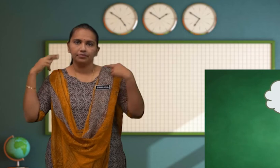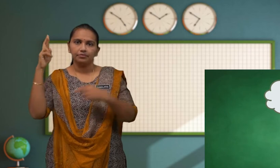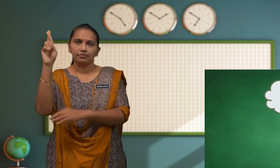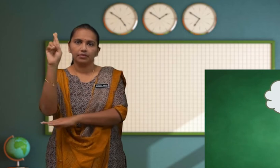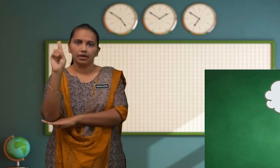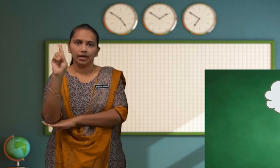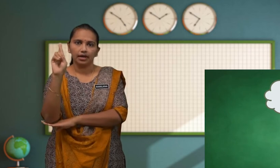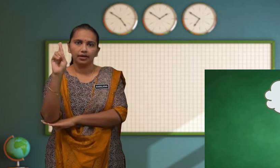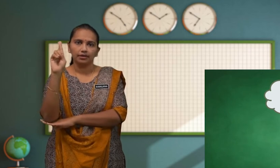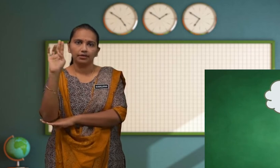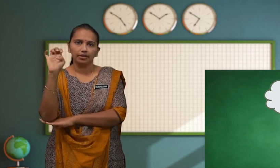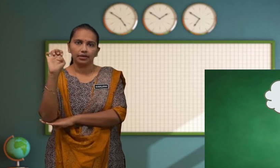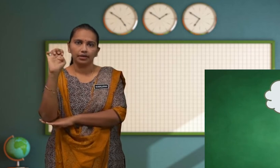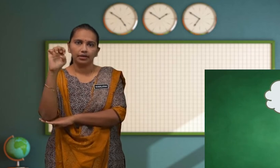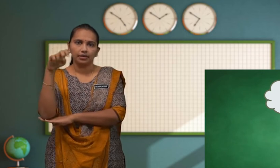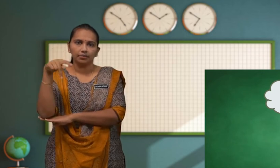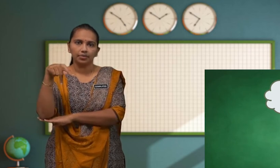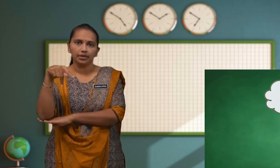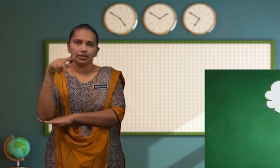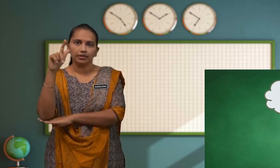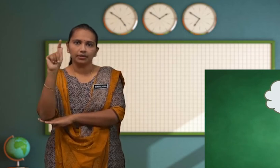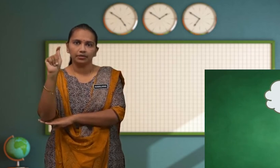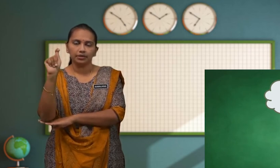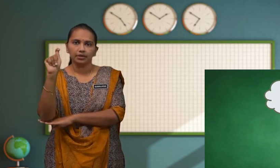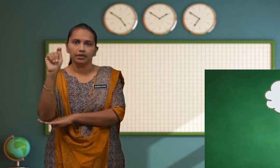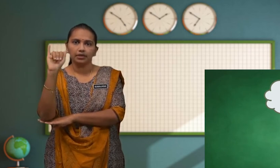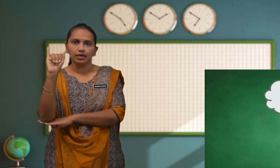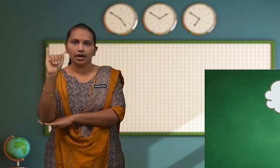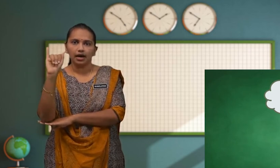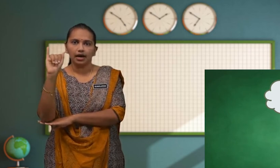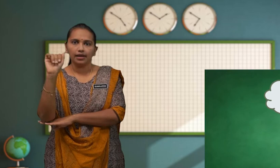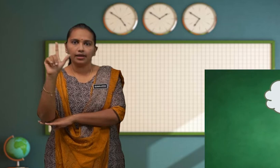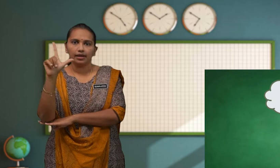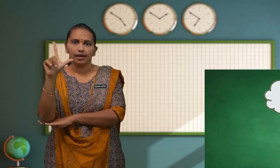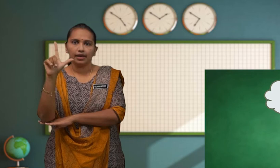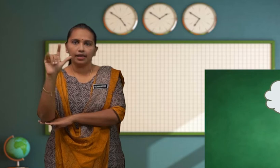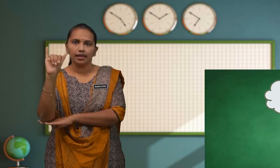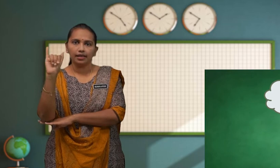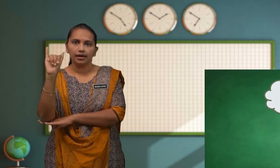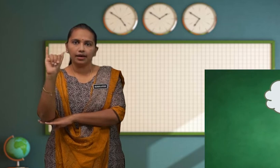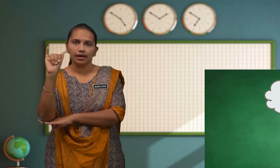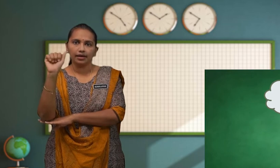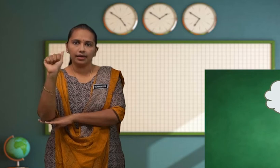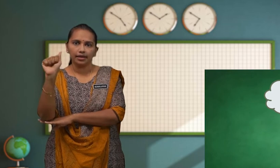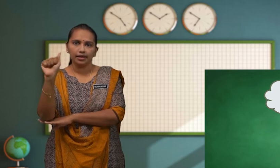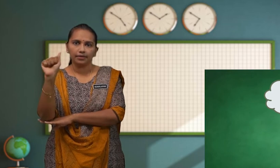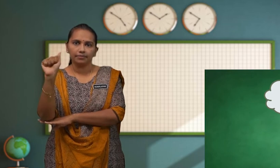R E P T I L I A